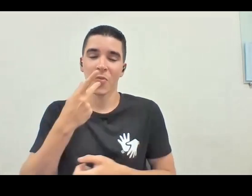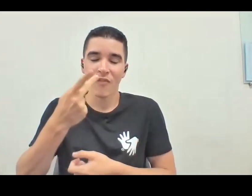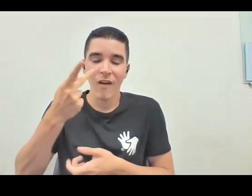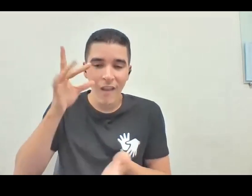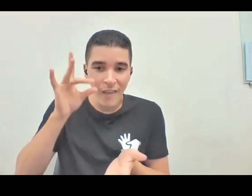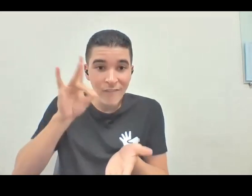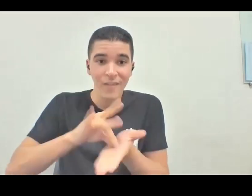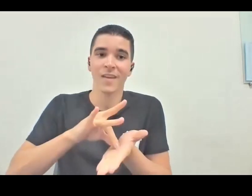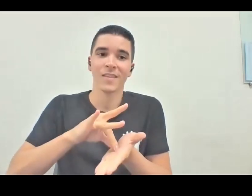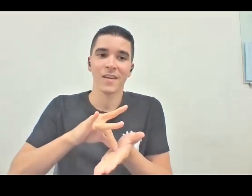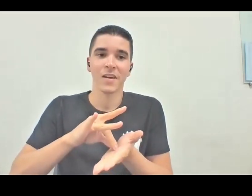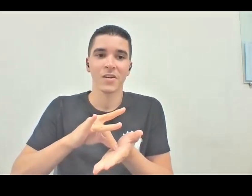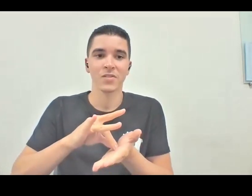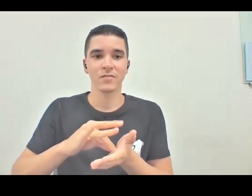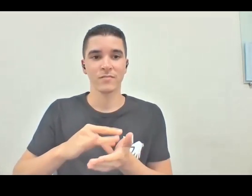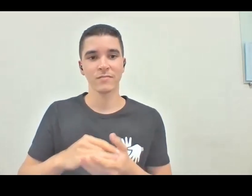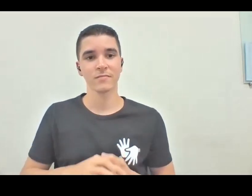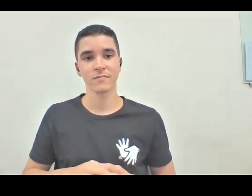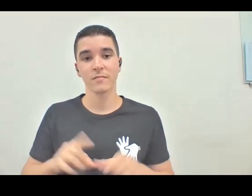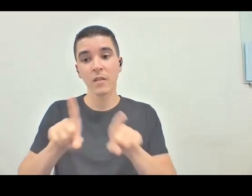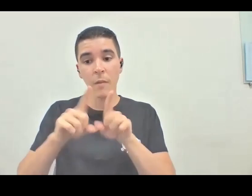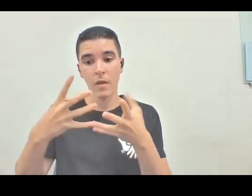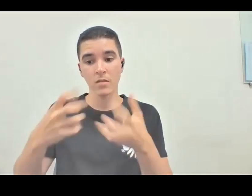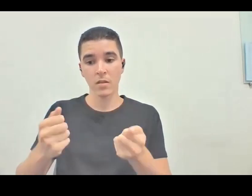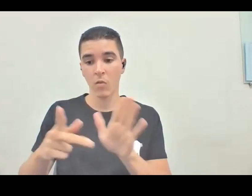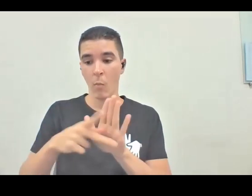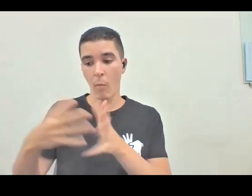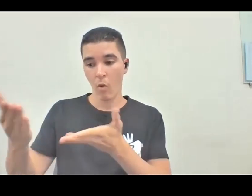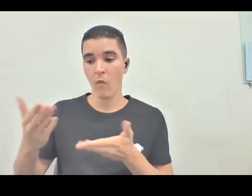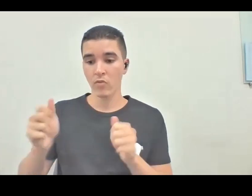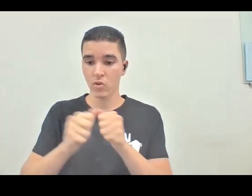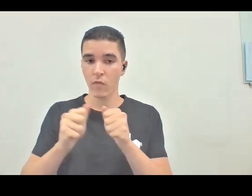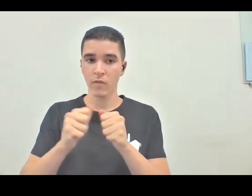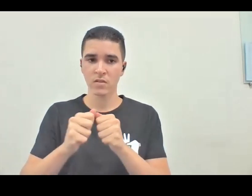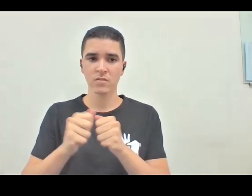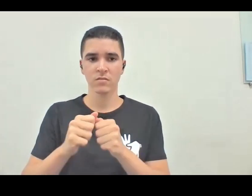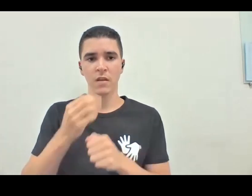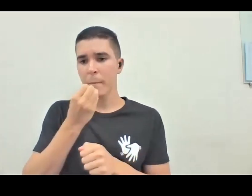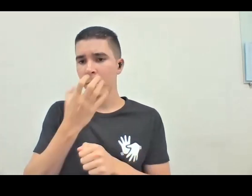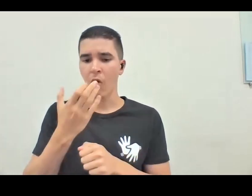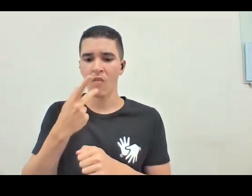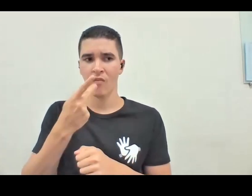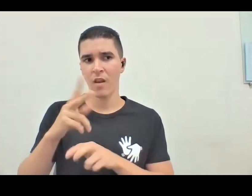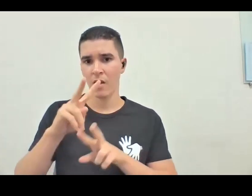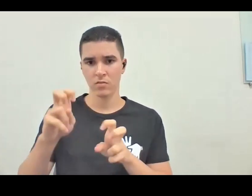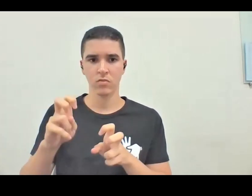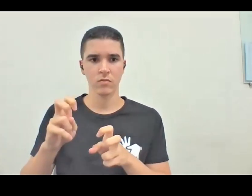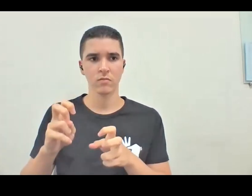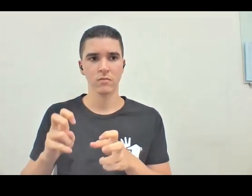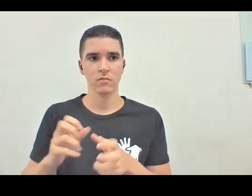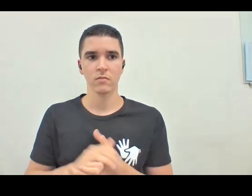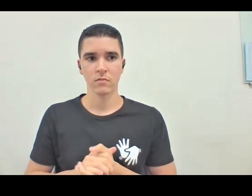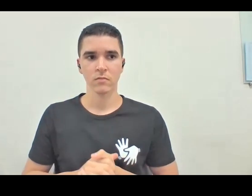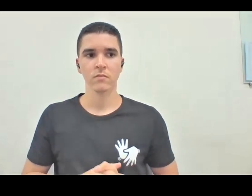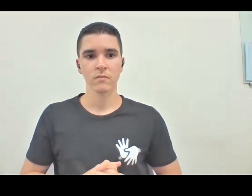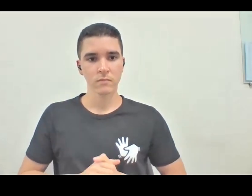e também aceitando o próprio convite que eu tô fazendo, que é essa sensação, isso mexe muito comigo, eu começo a me observar mais, né,